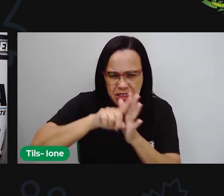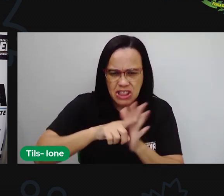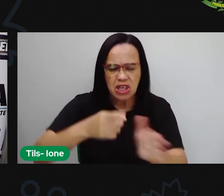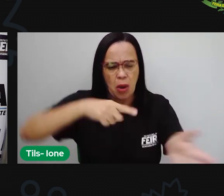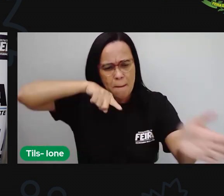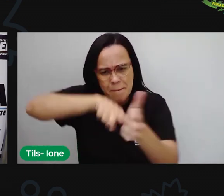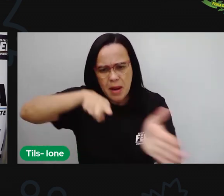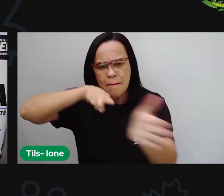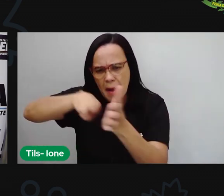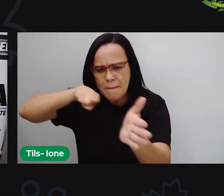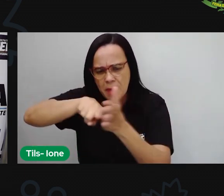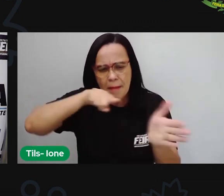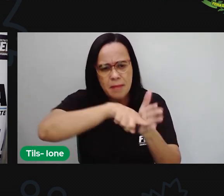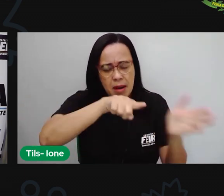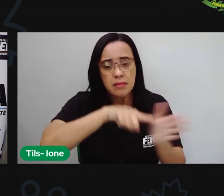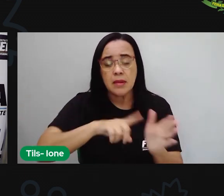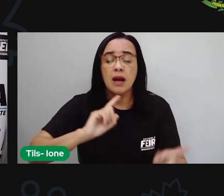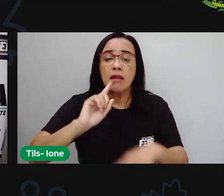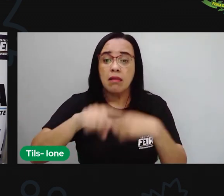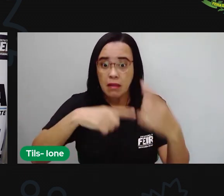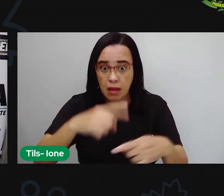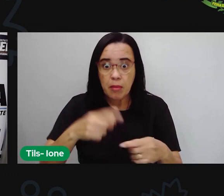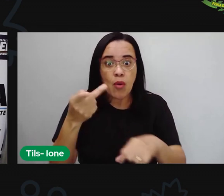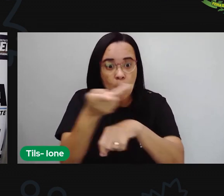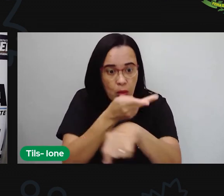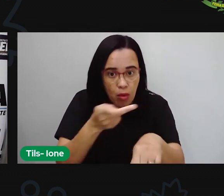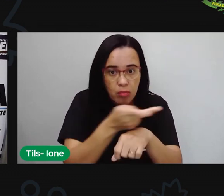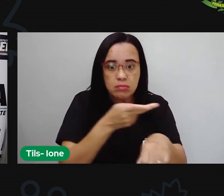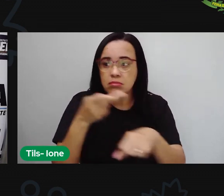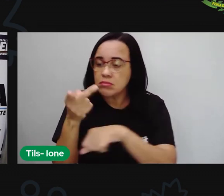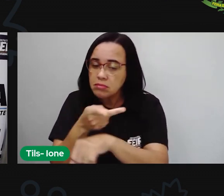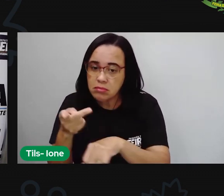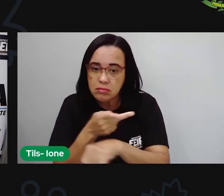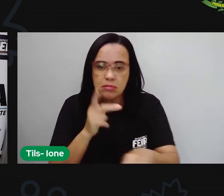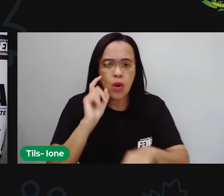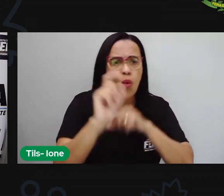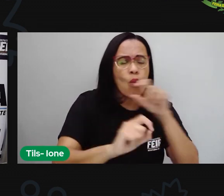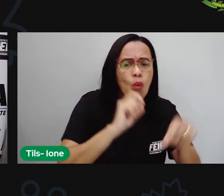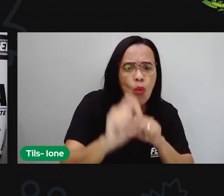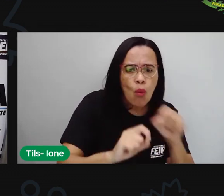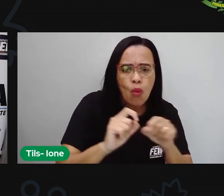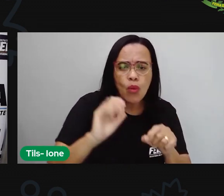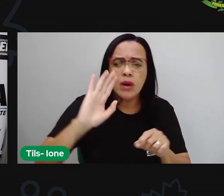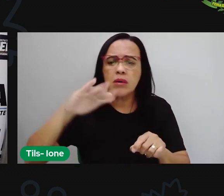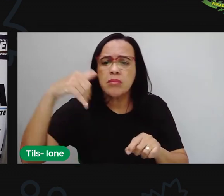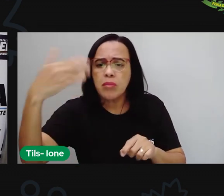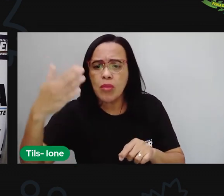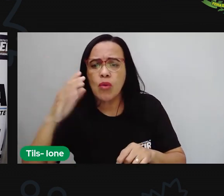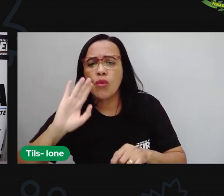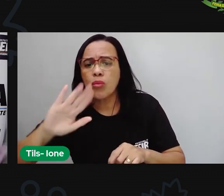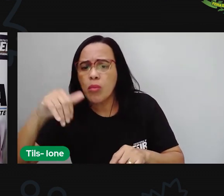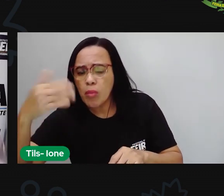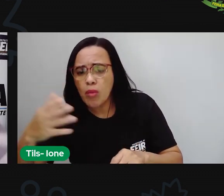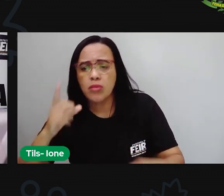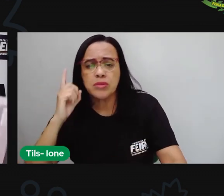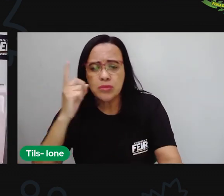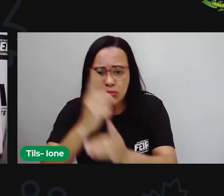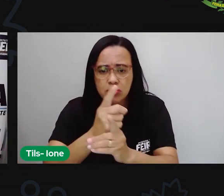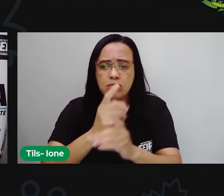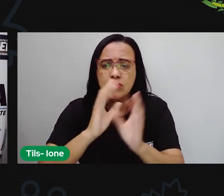Depois, continuava procurando para ver o que existia depois do que tinha descoberto.